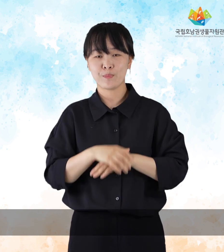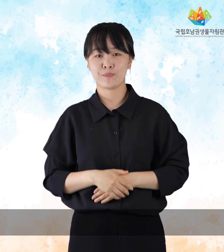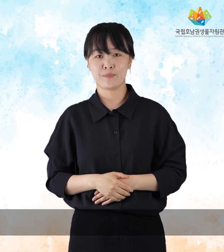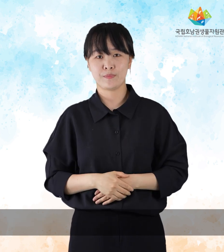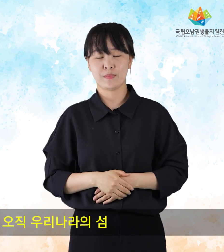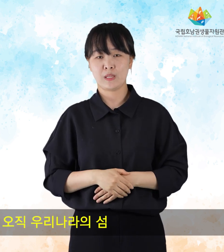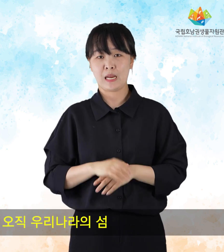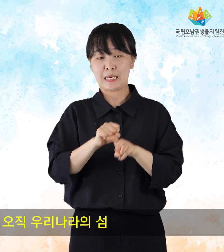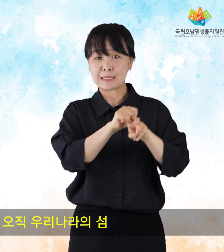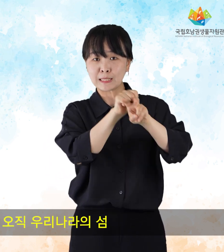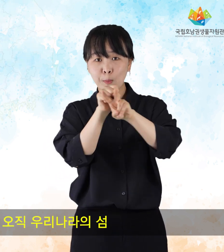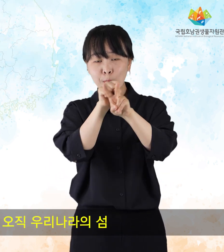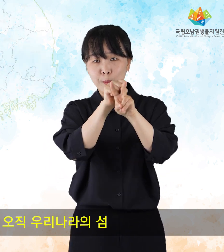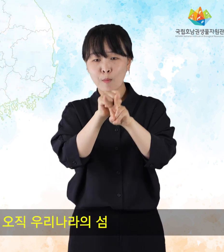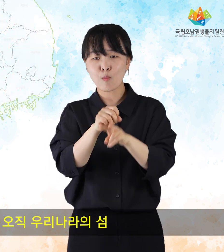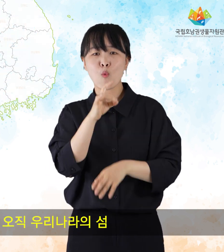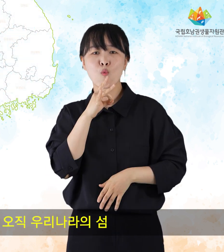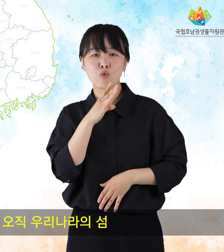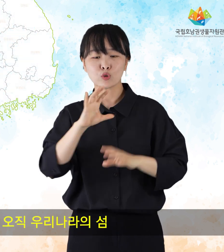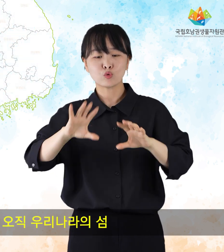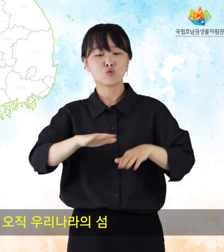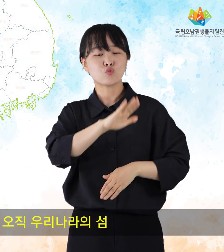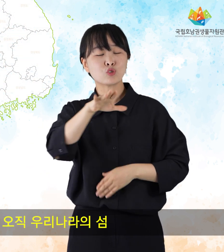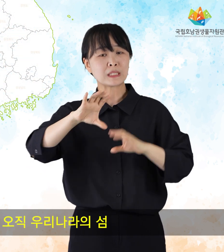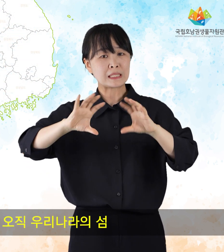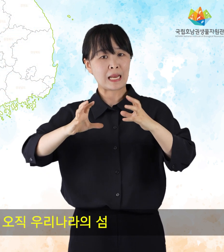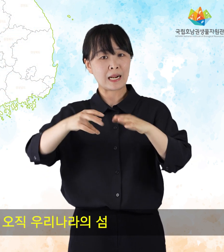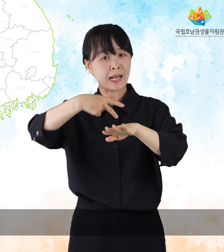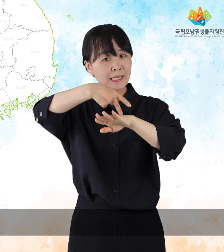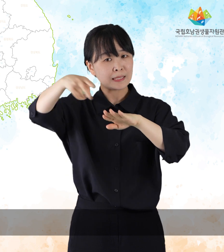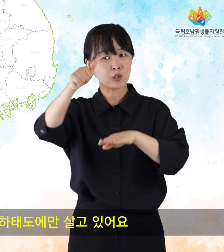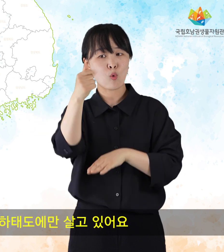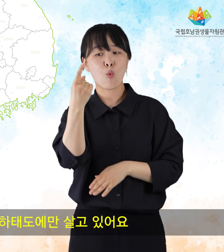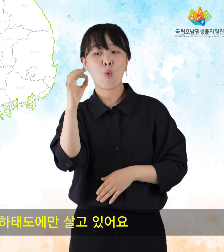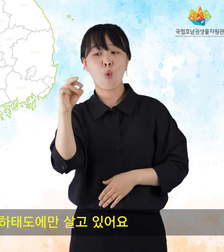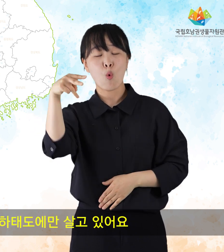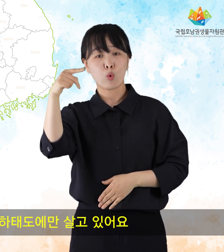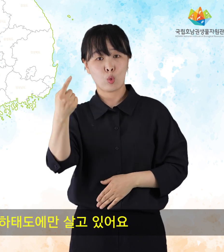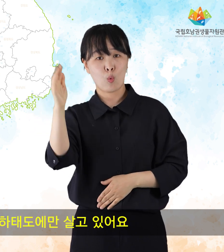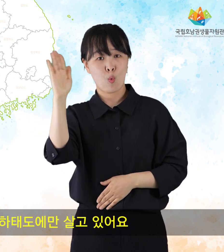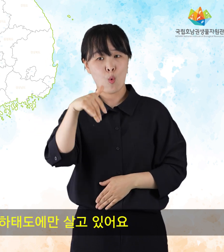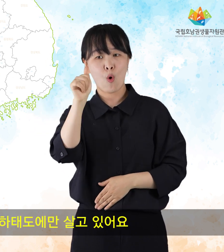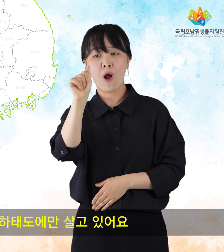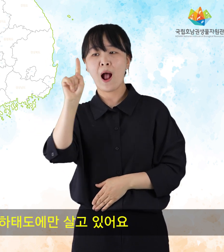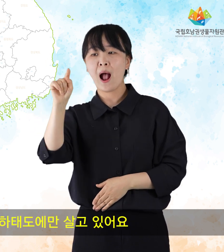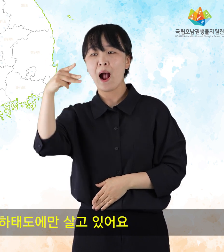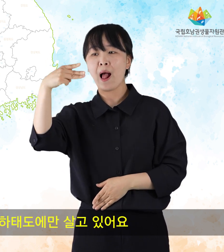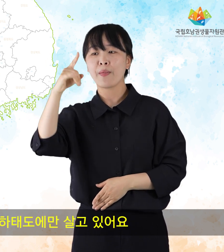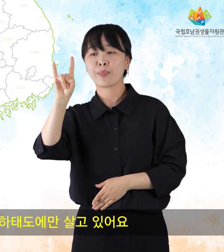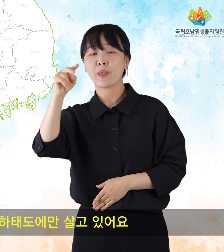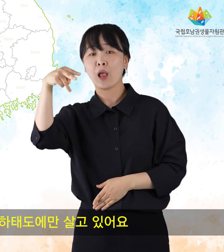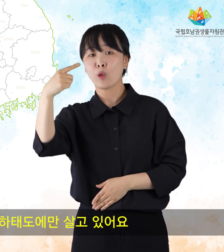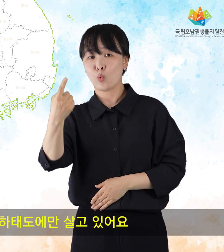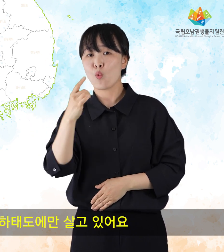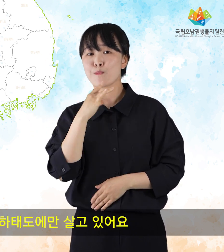참달팽이는 오직 우리나라의 섬 신안군 홍도와 하태도에만 살고 있어요.